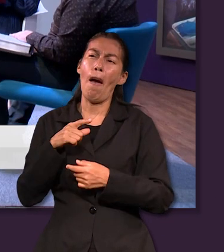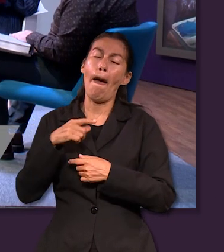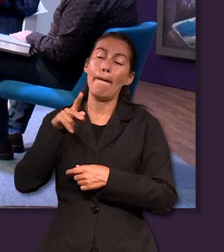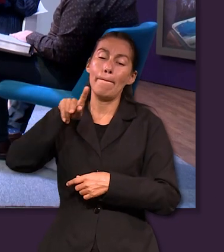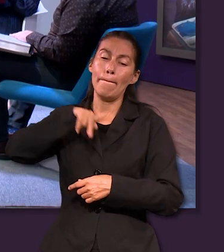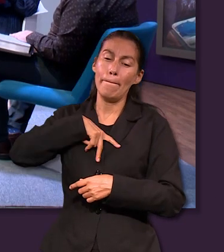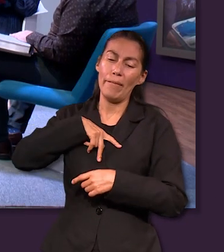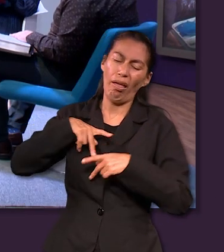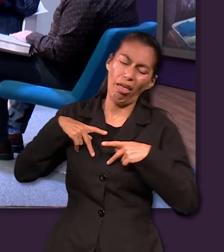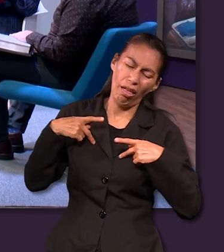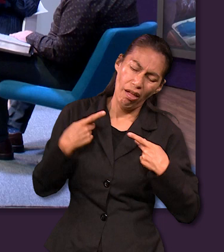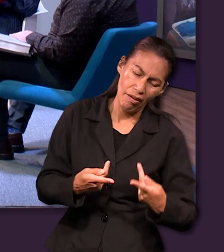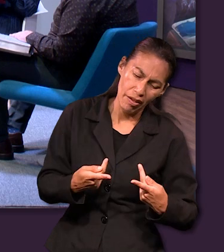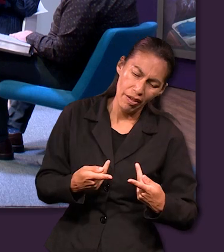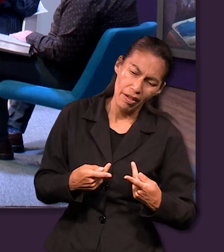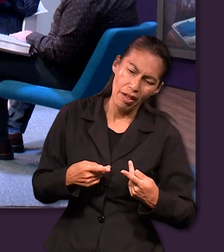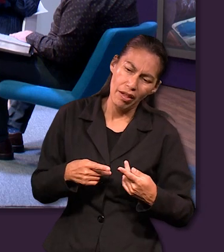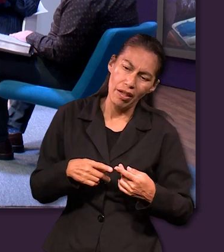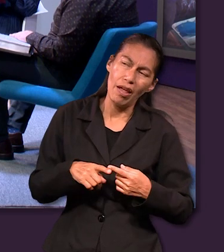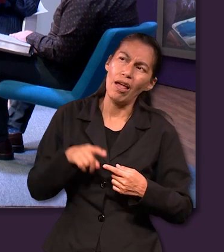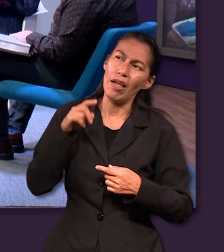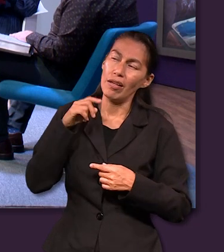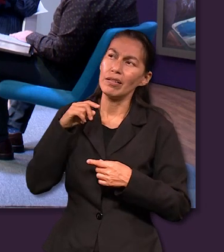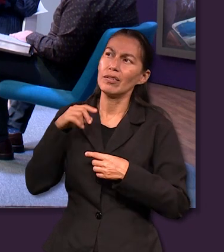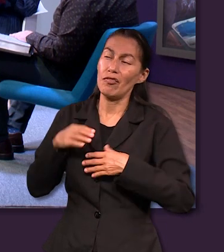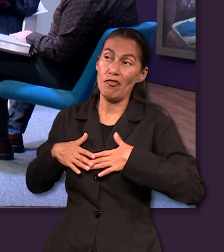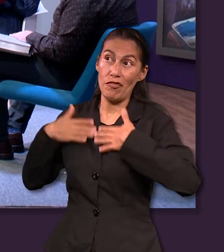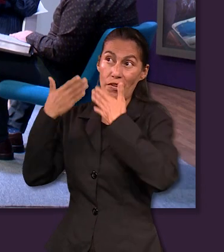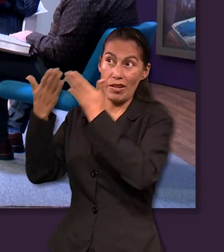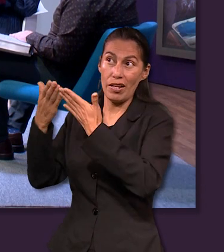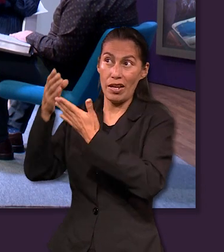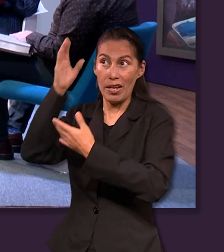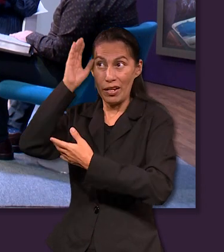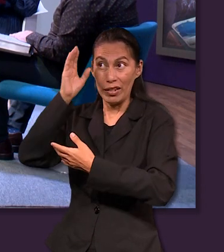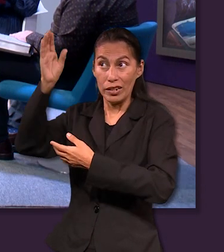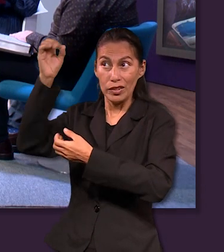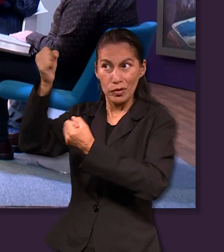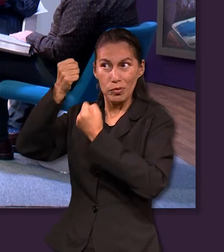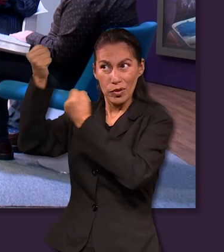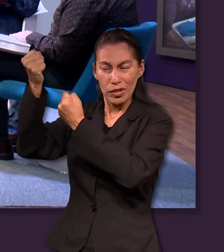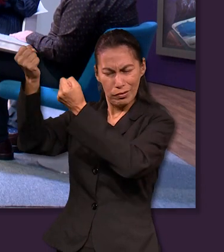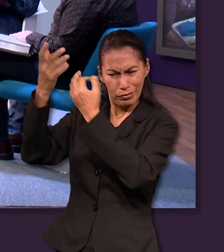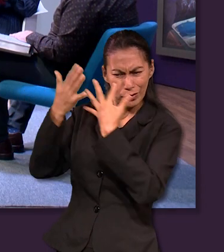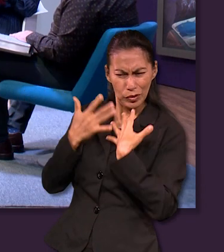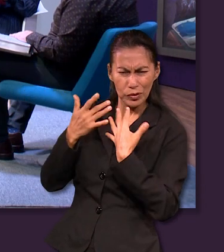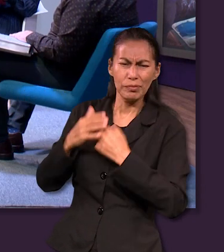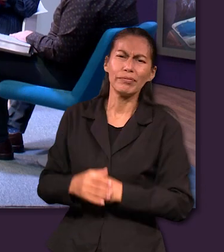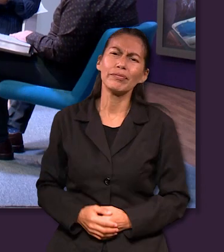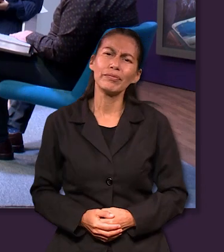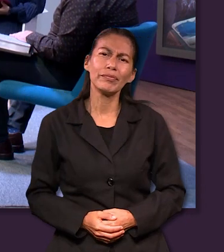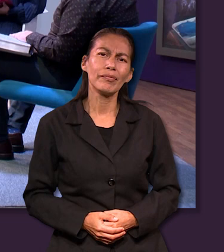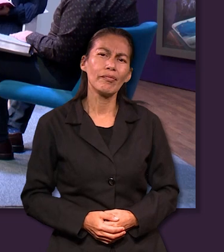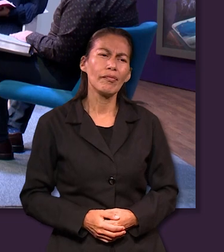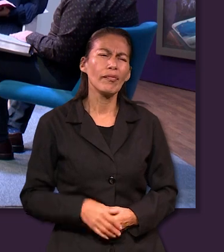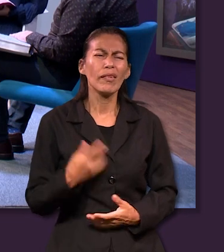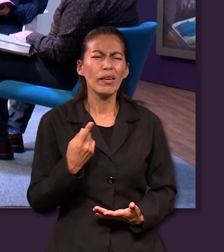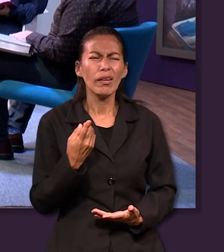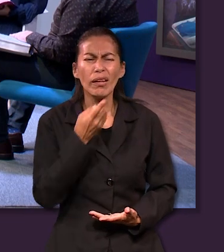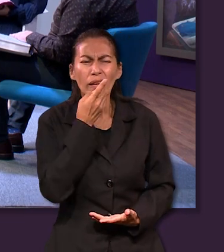más bien en mis debilidades para que repose sobre mí el poder de Cristo ¿qué le dices a